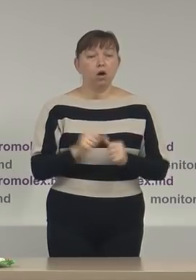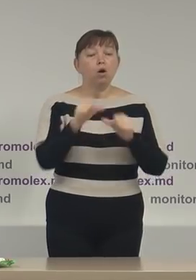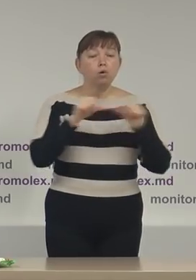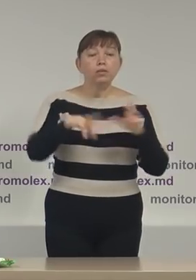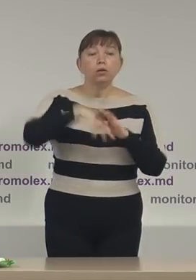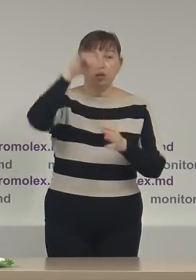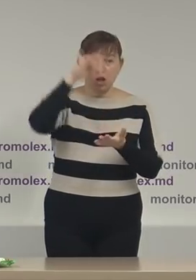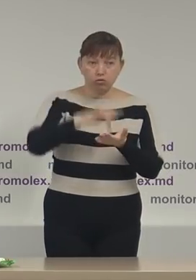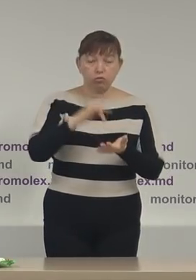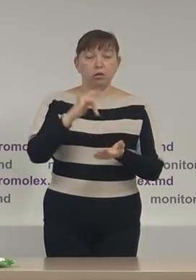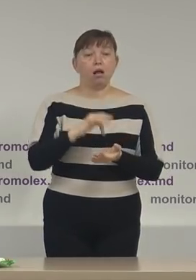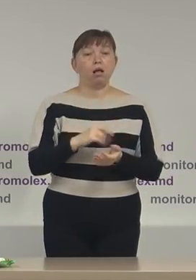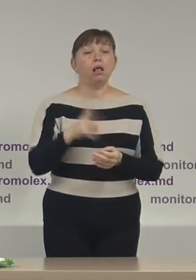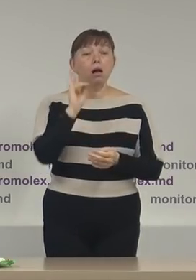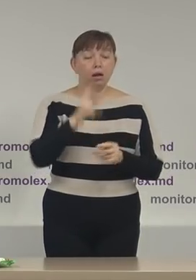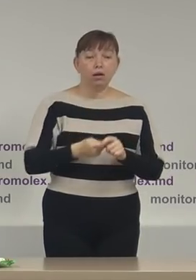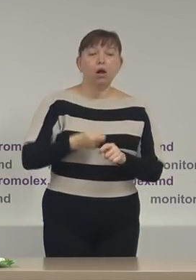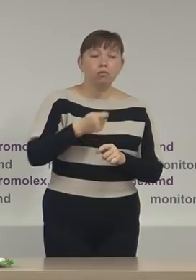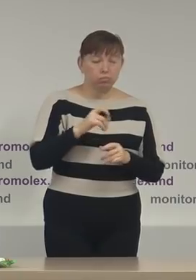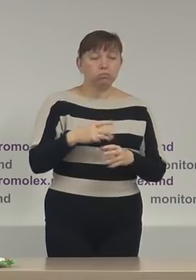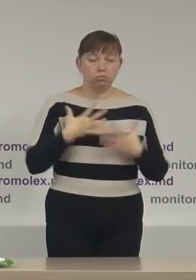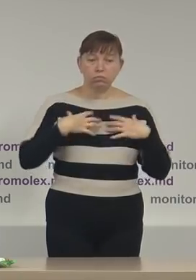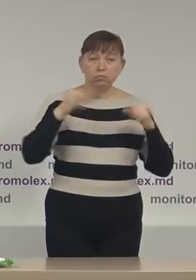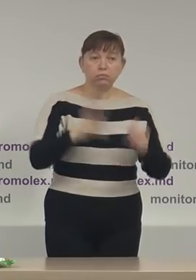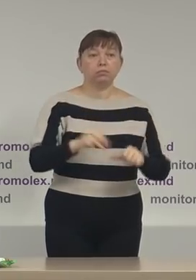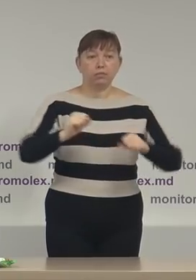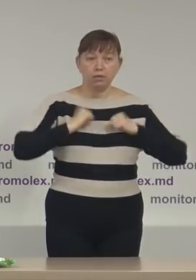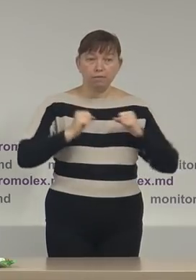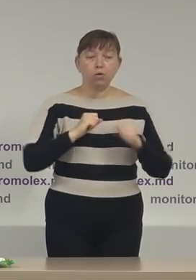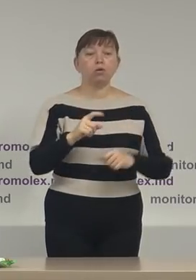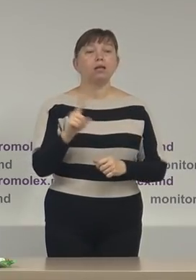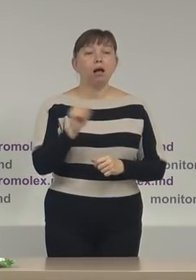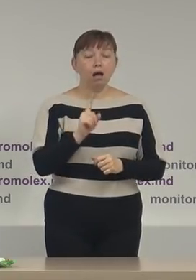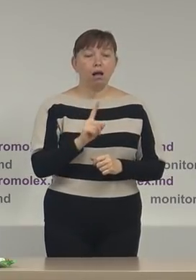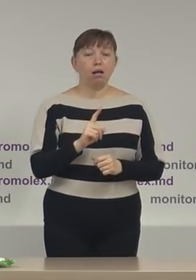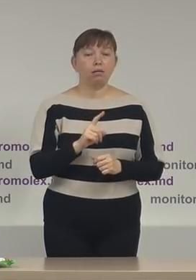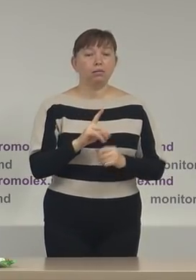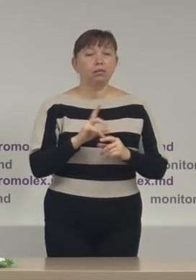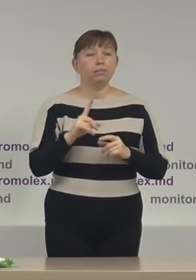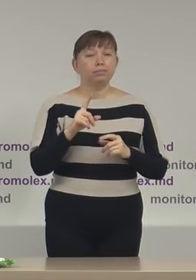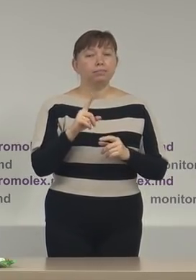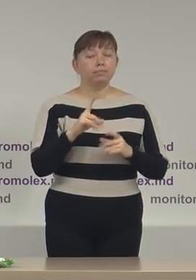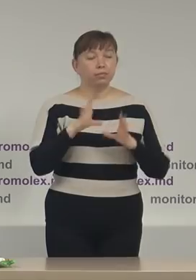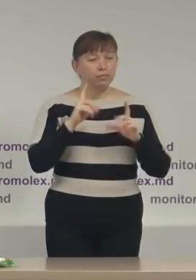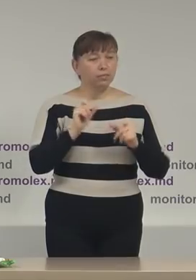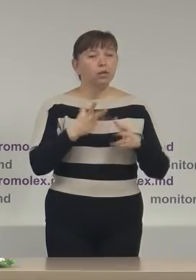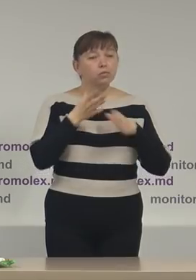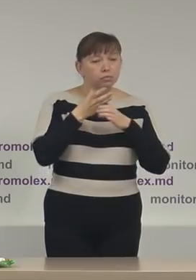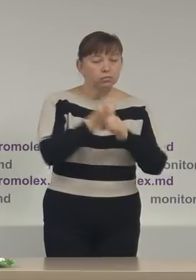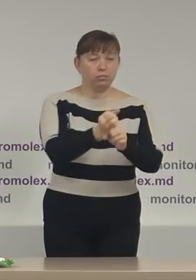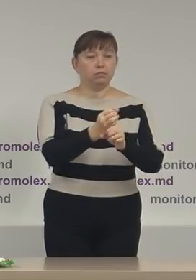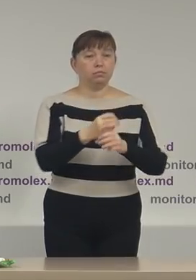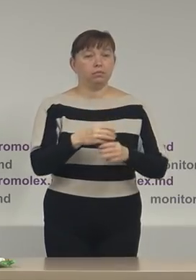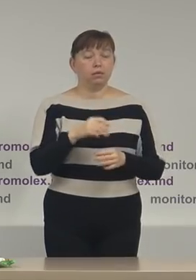Comisiei Electorală Centrală, care au depus un efort pentru a fluidiza traficul și